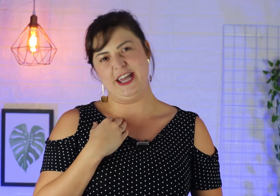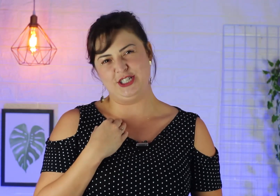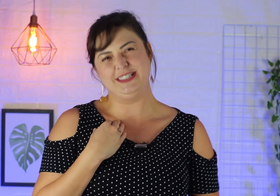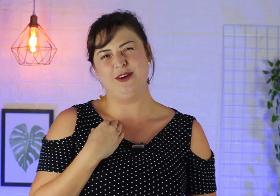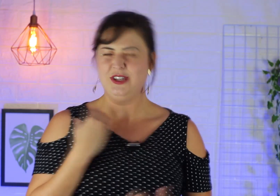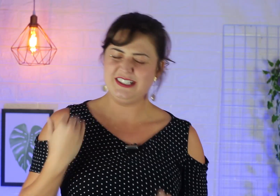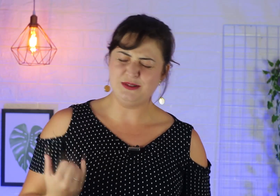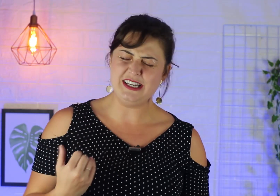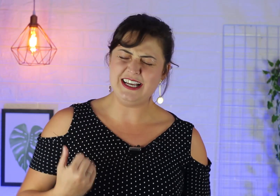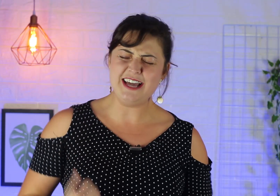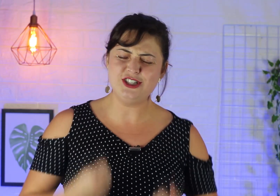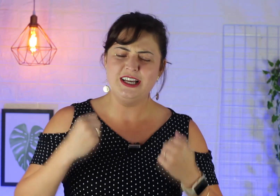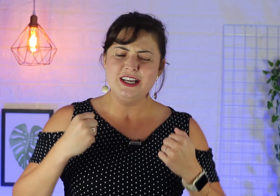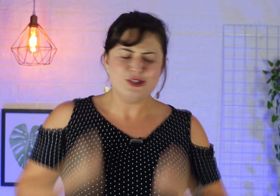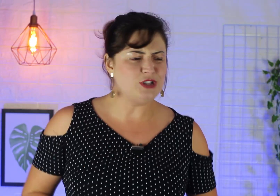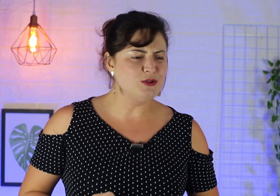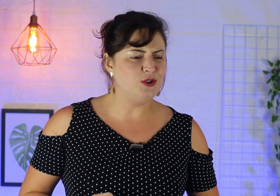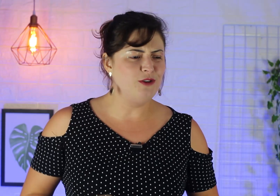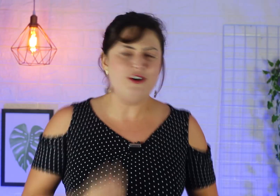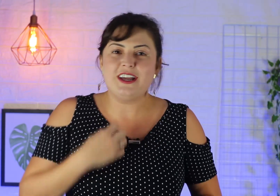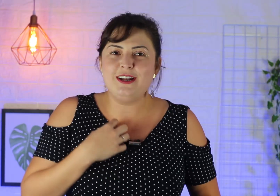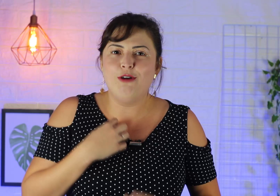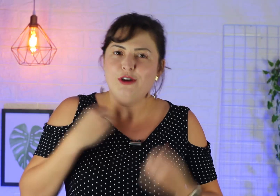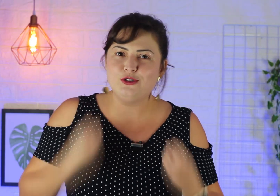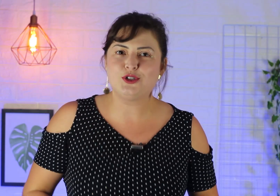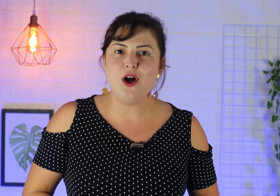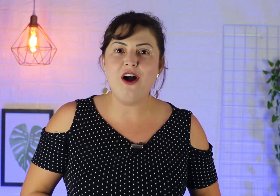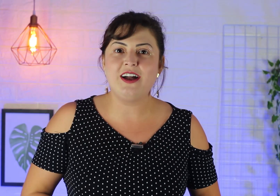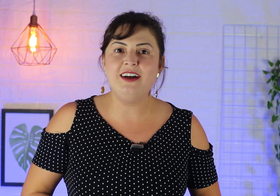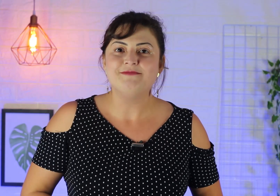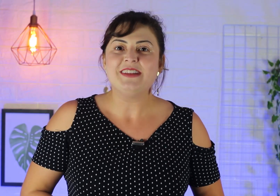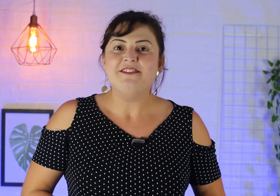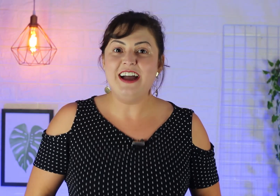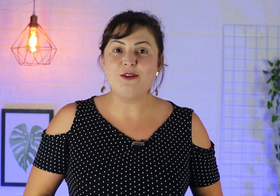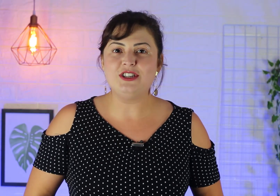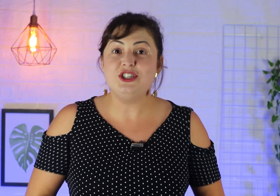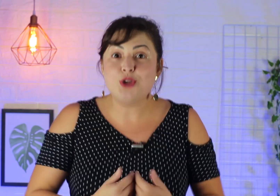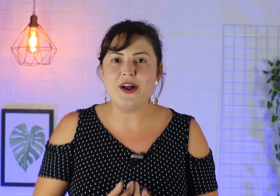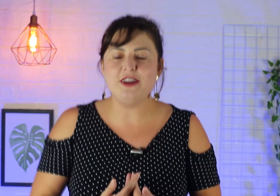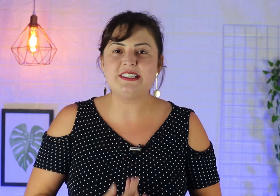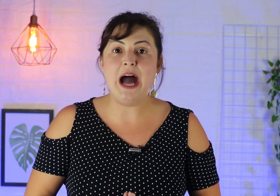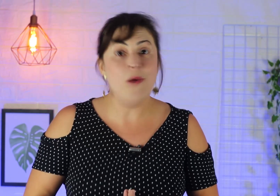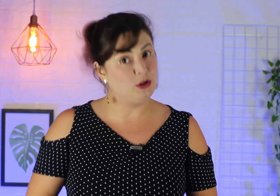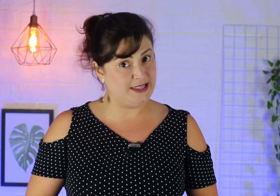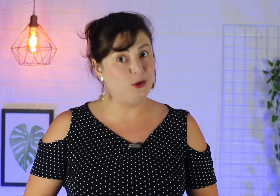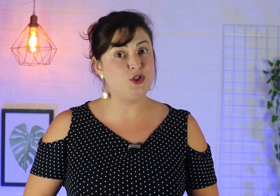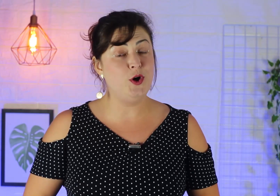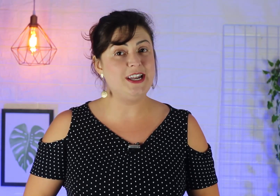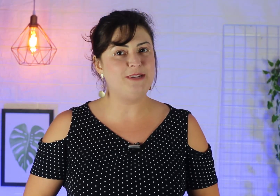gente, então? Nós estamos lá na igreja, escutamos um louvor e aquele louvor nos toca, fala com a gente, toca a nossa alma, nos emociona.